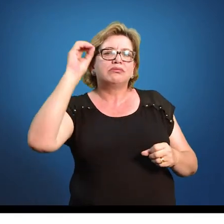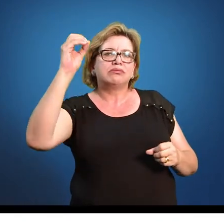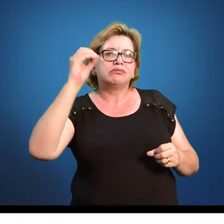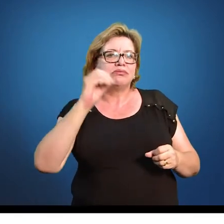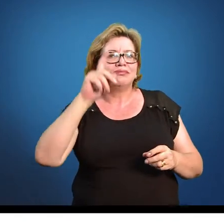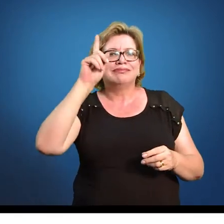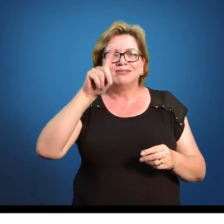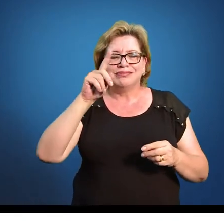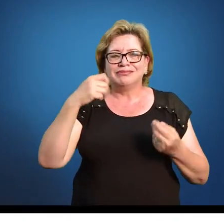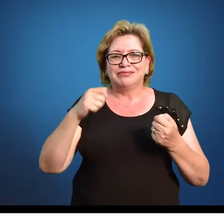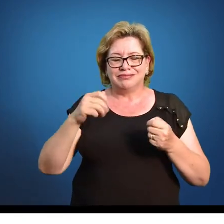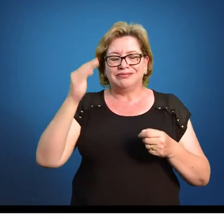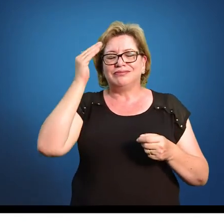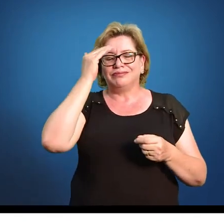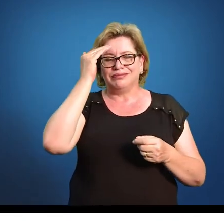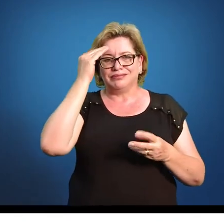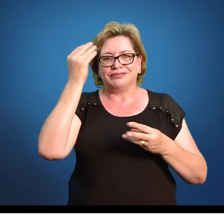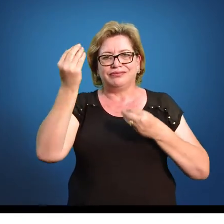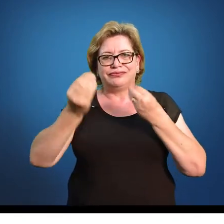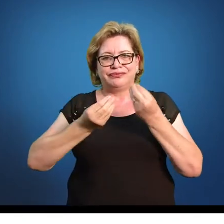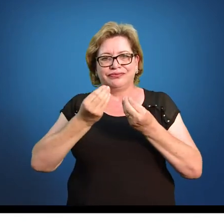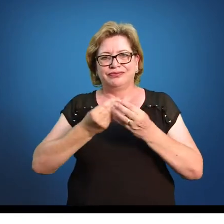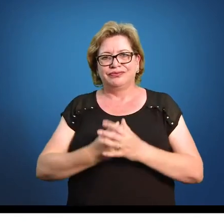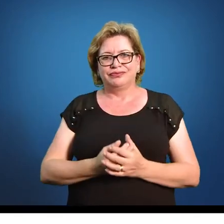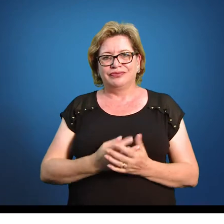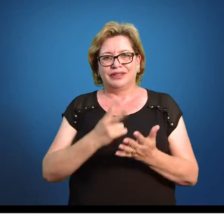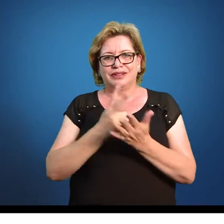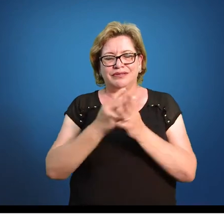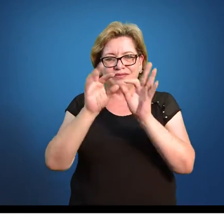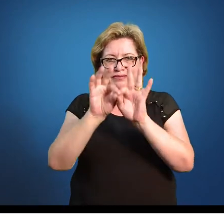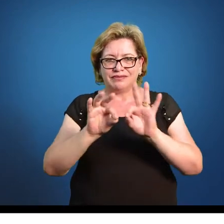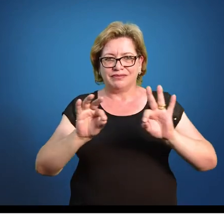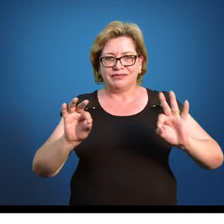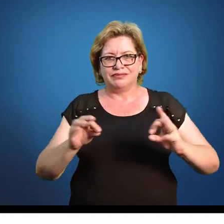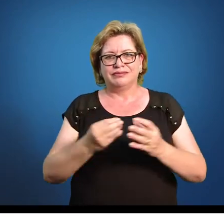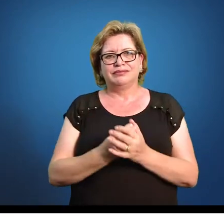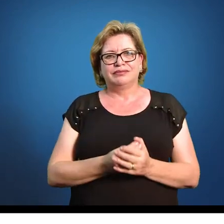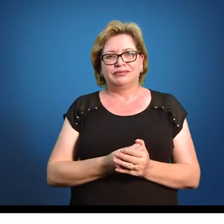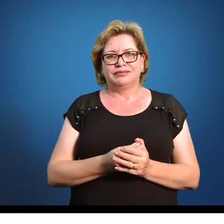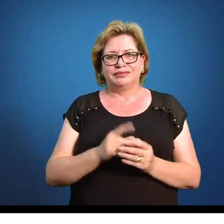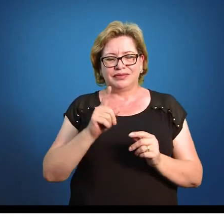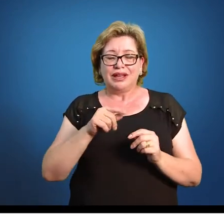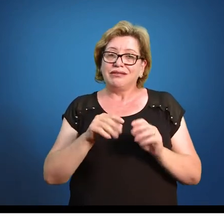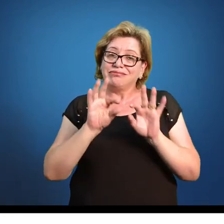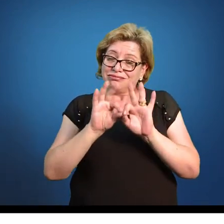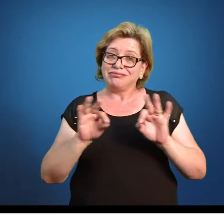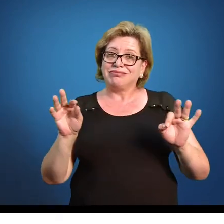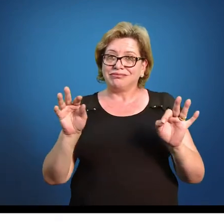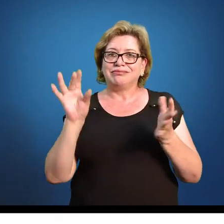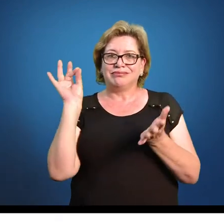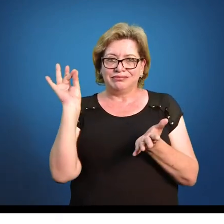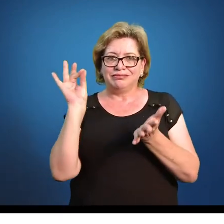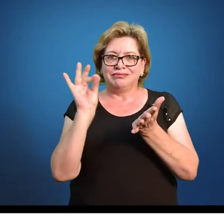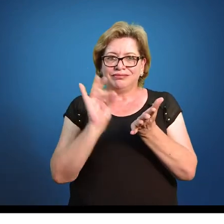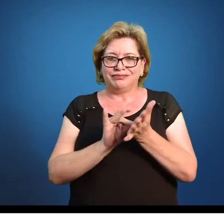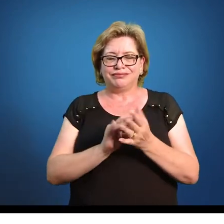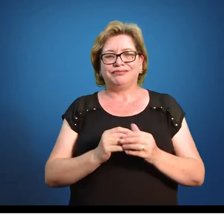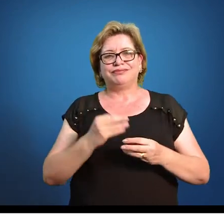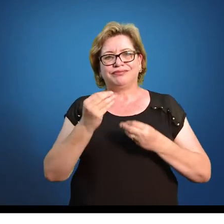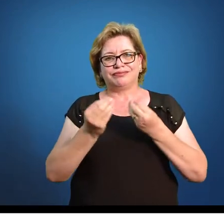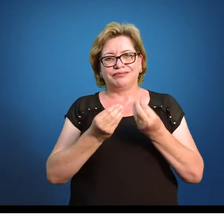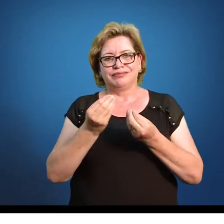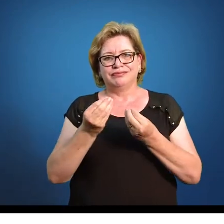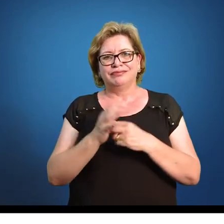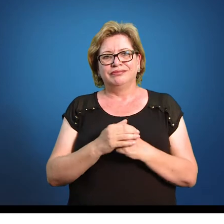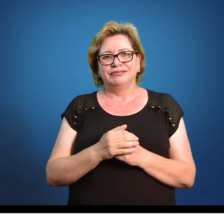do nosso total. Então é simples assim? É simples assim. Eu vou chamar aqui de